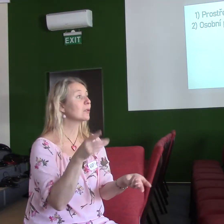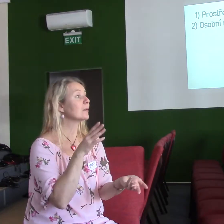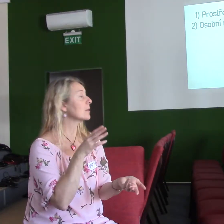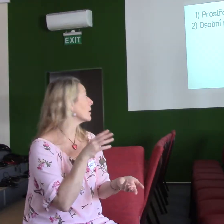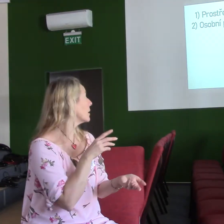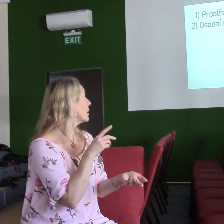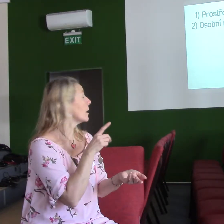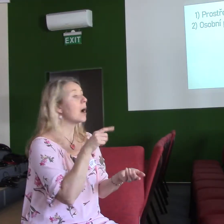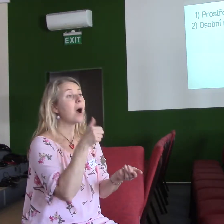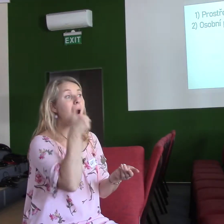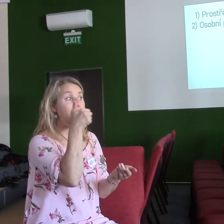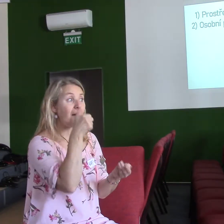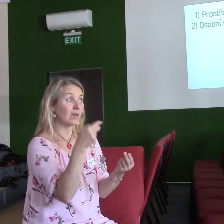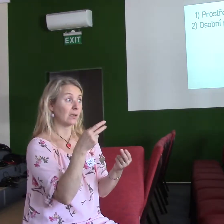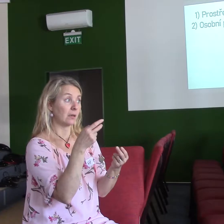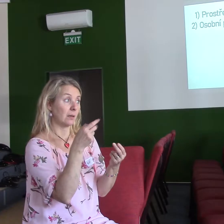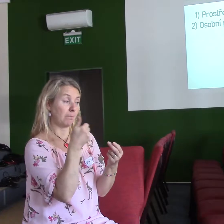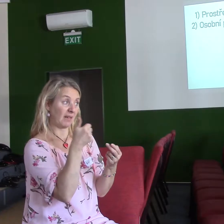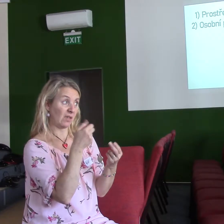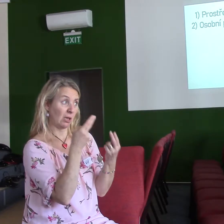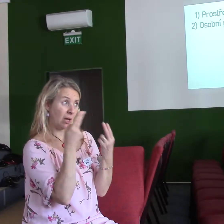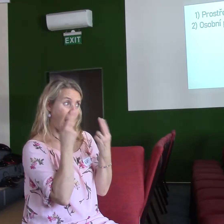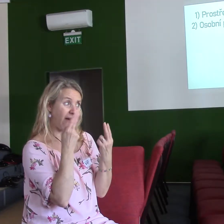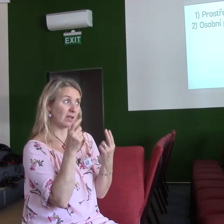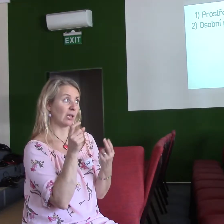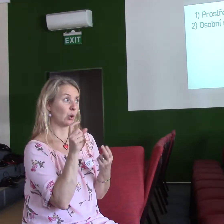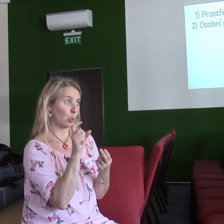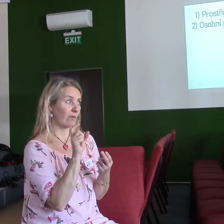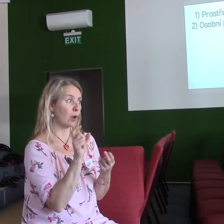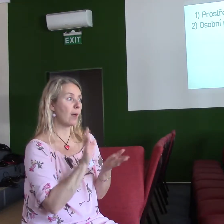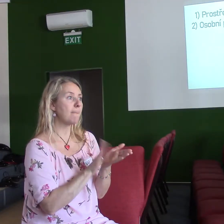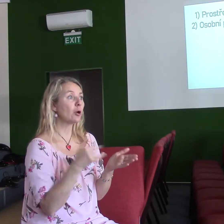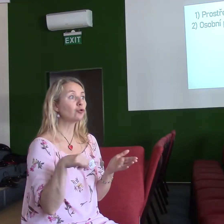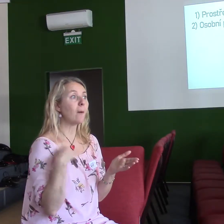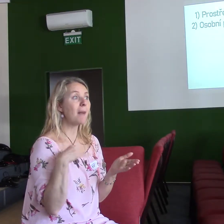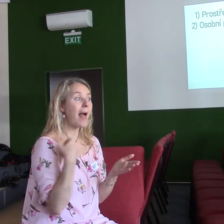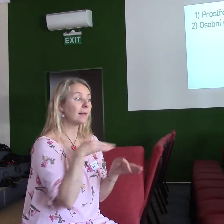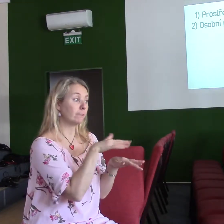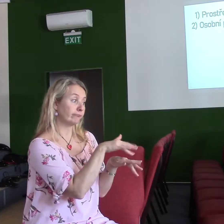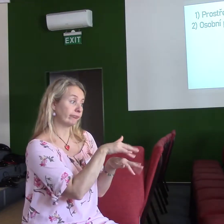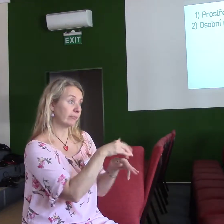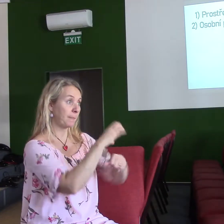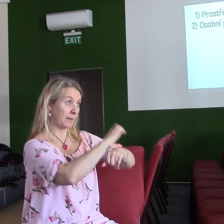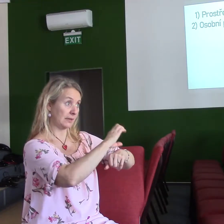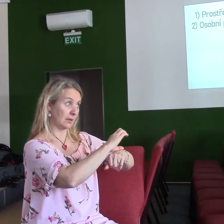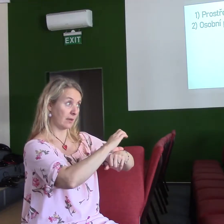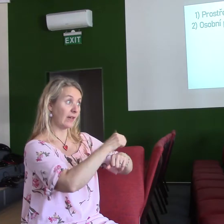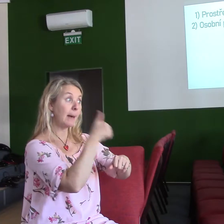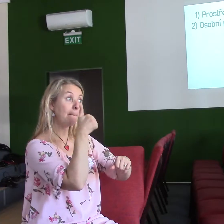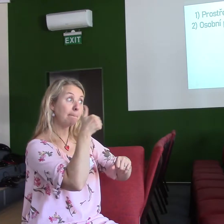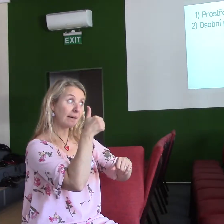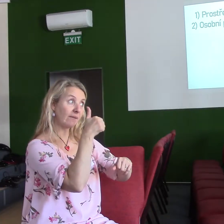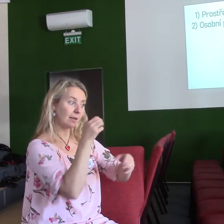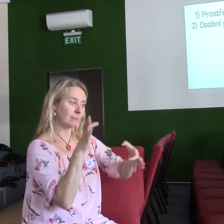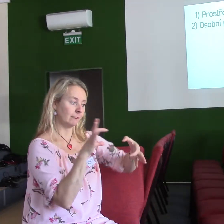A jeden z hlavních důvodů, obecně se uvádí, že to jsou dva hlavní důvody, proč mladí lidé zůstávají v církvi. Jedno je, že se zapojí do služby v